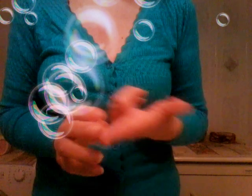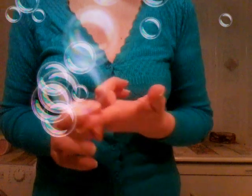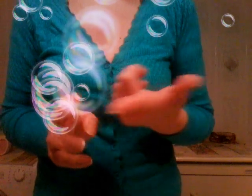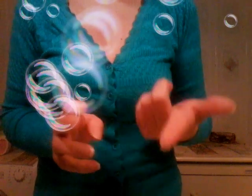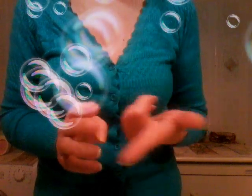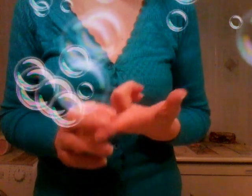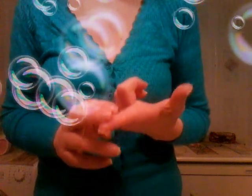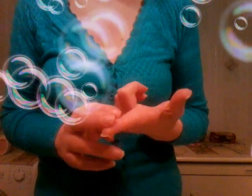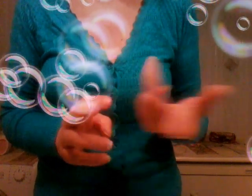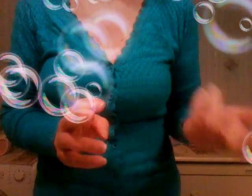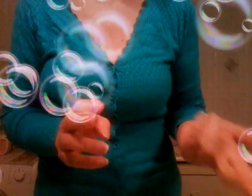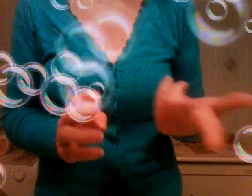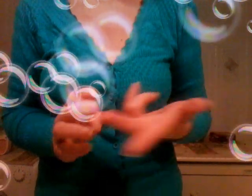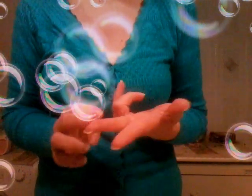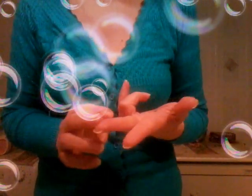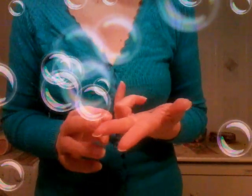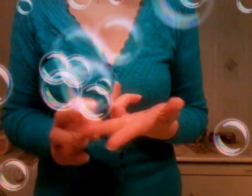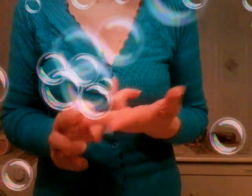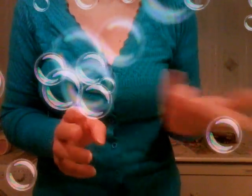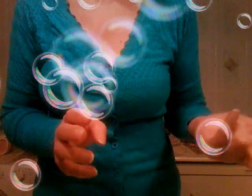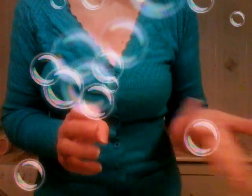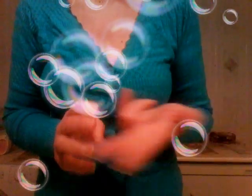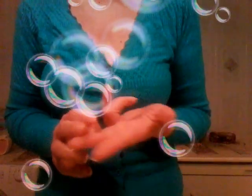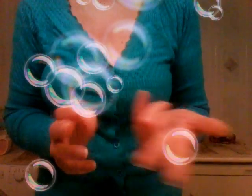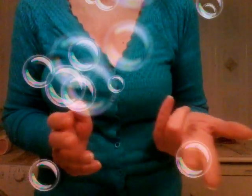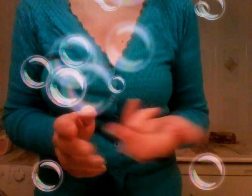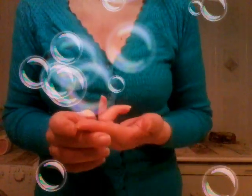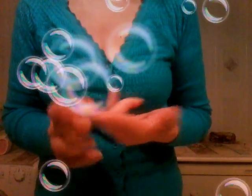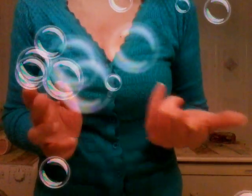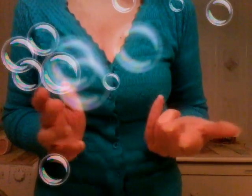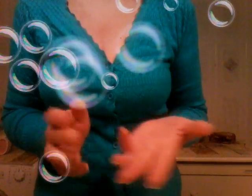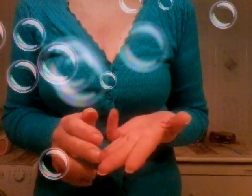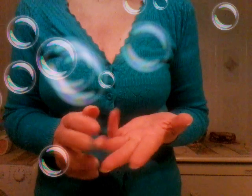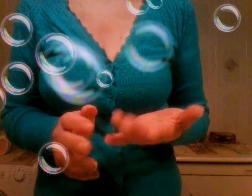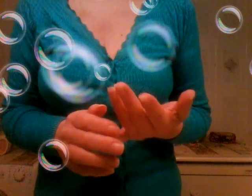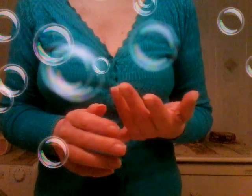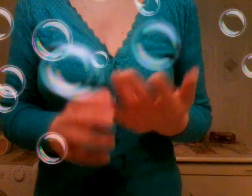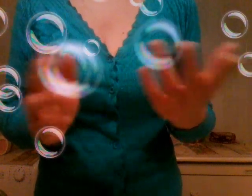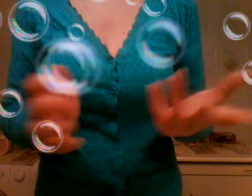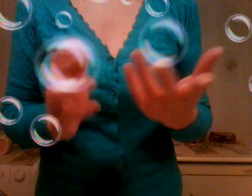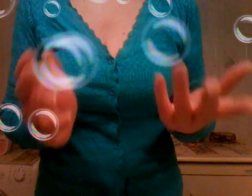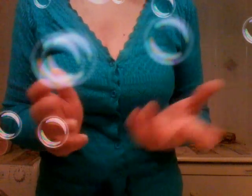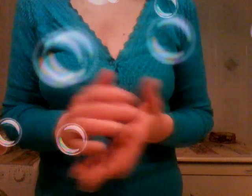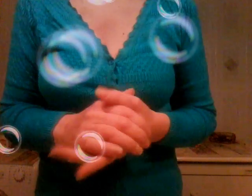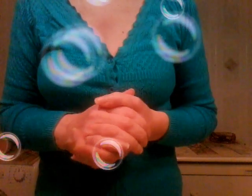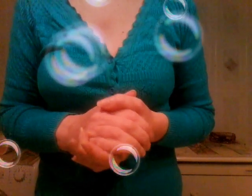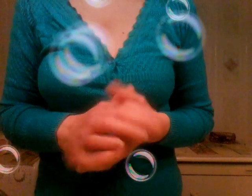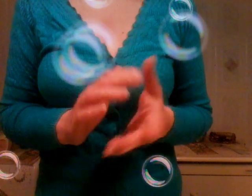700 euro al mese senza lavorare quindi farsi mantenere dallo stato cioè nel senso se io